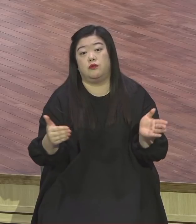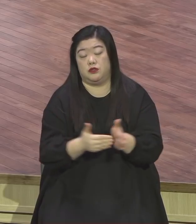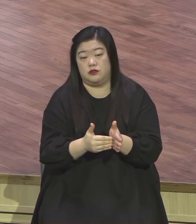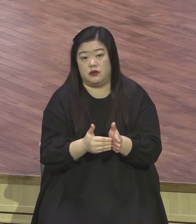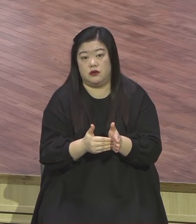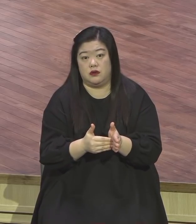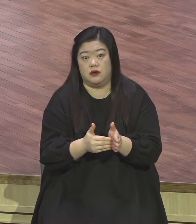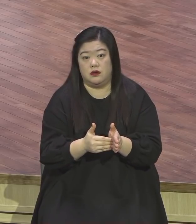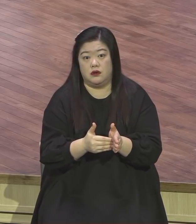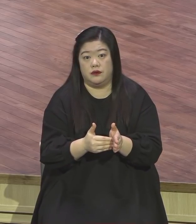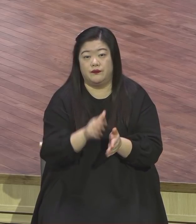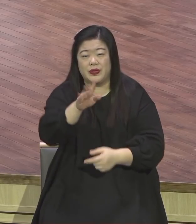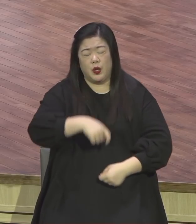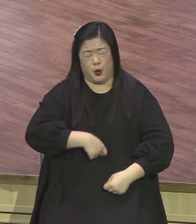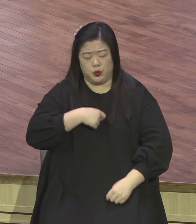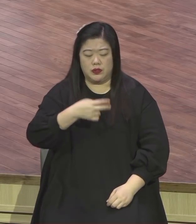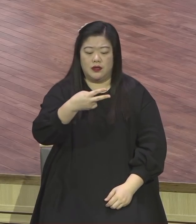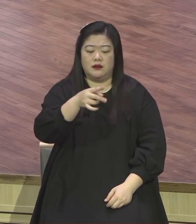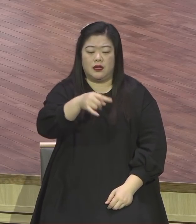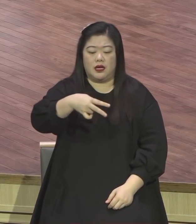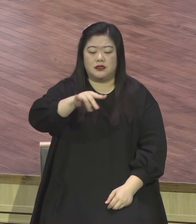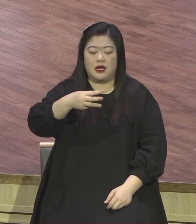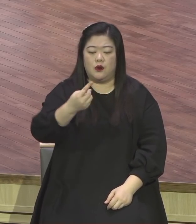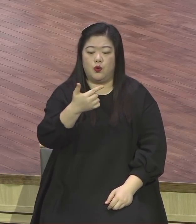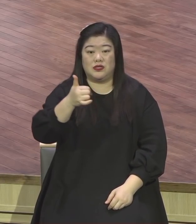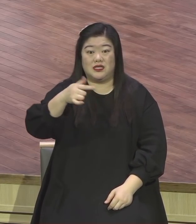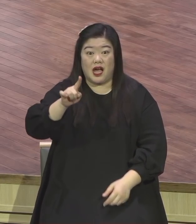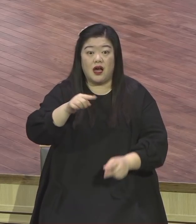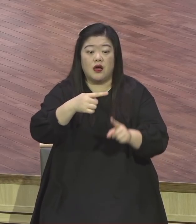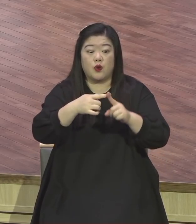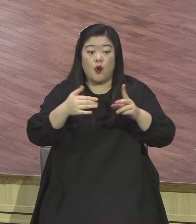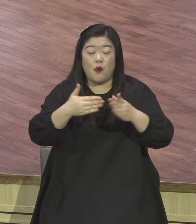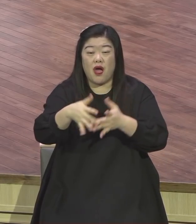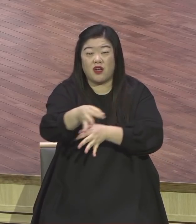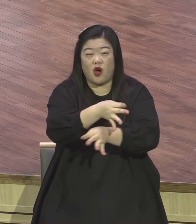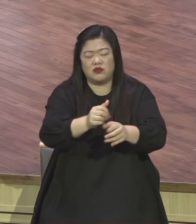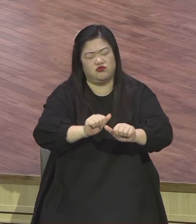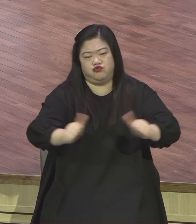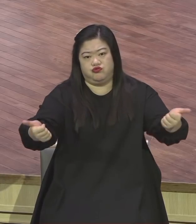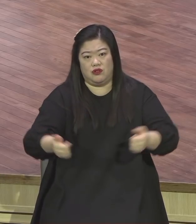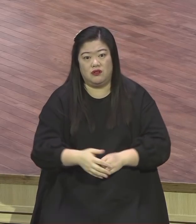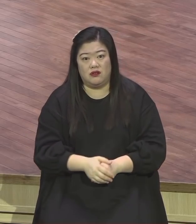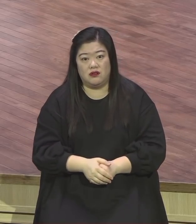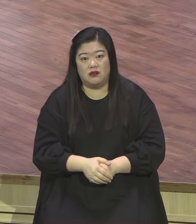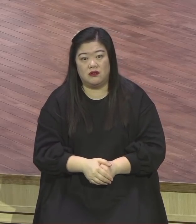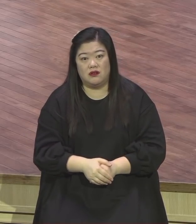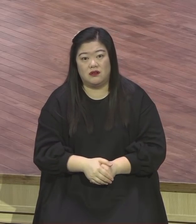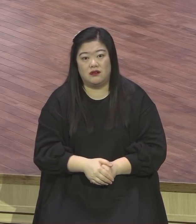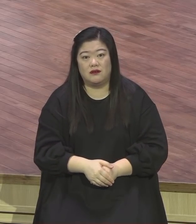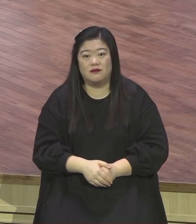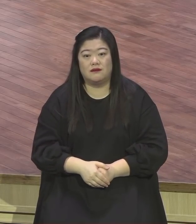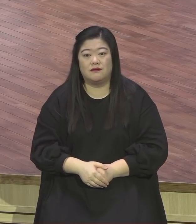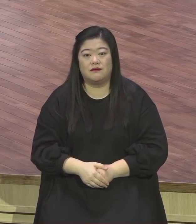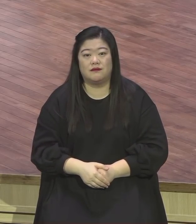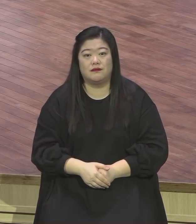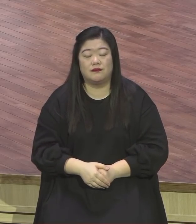어려운 교회였어요 강단에서 선포되는 말씀은 목사 개인의 의견이 아니에요